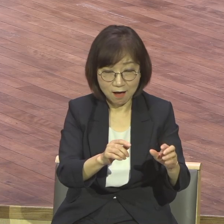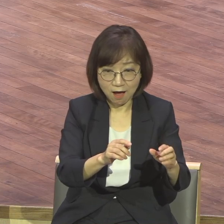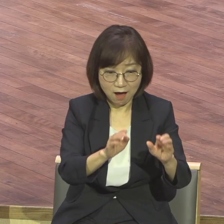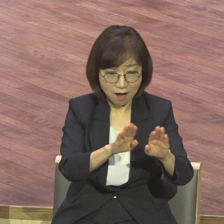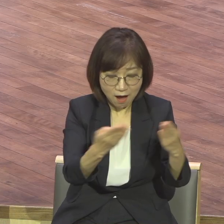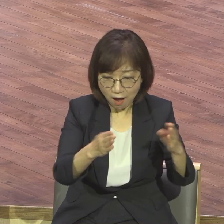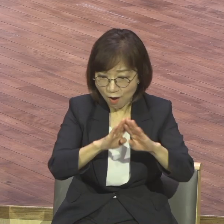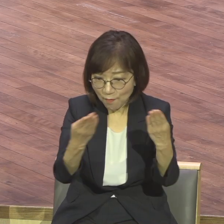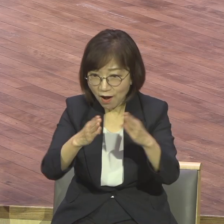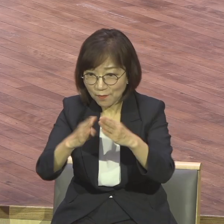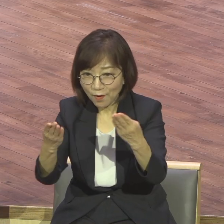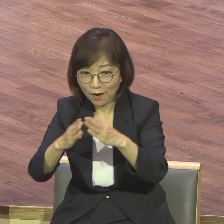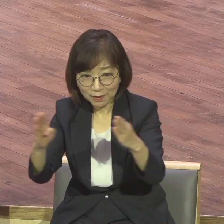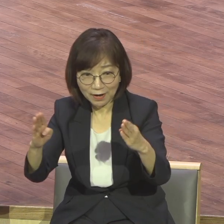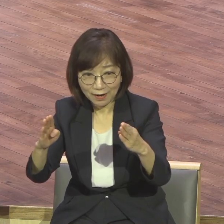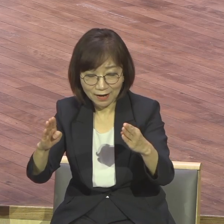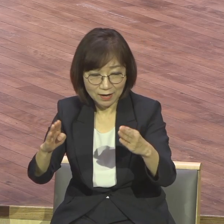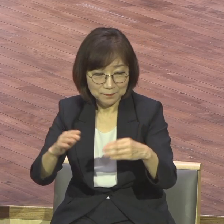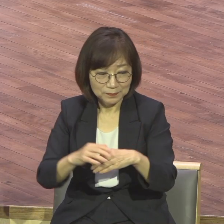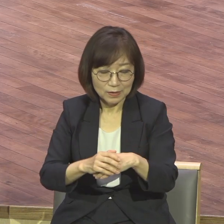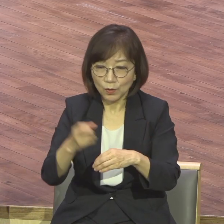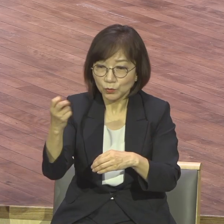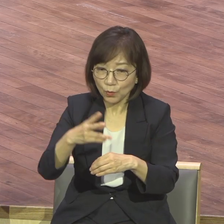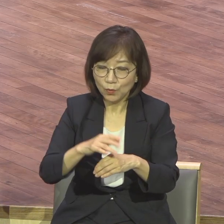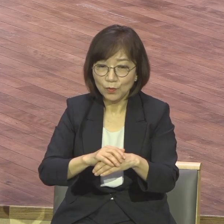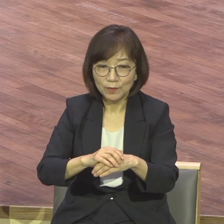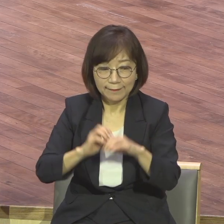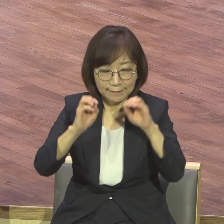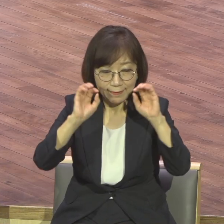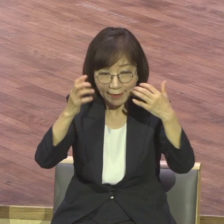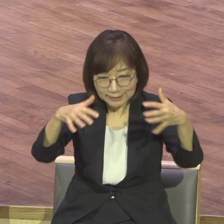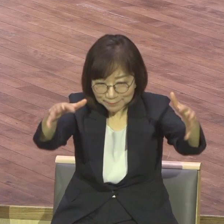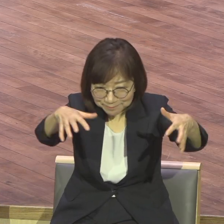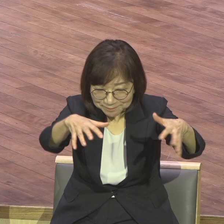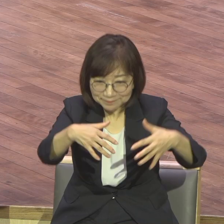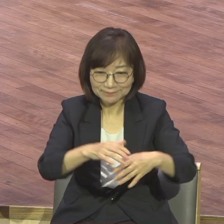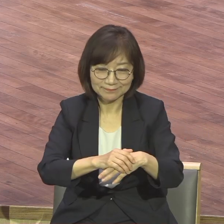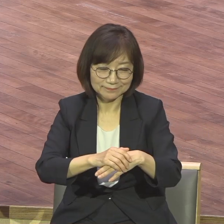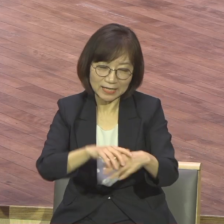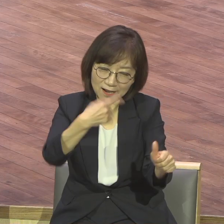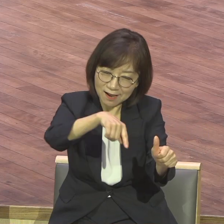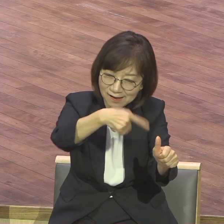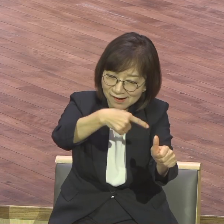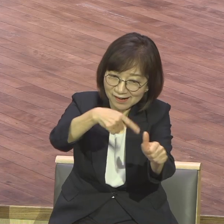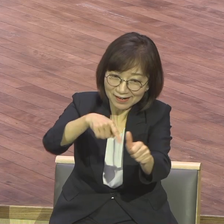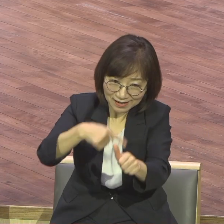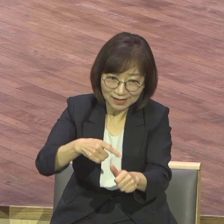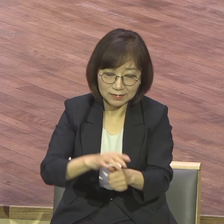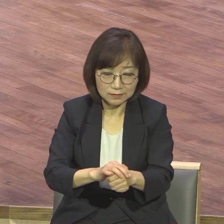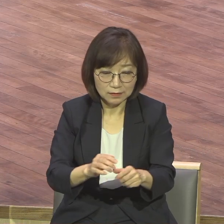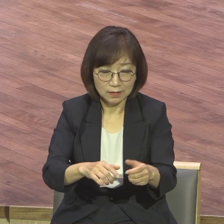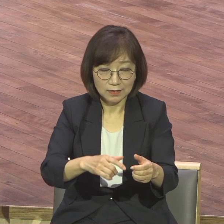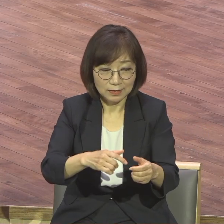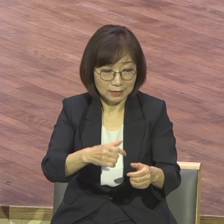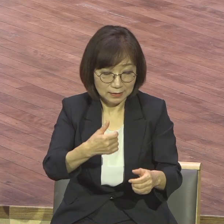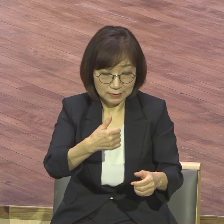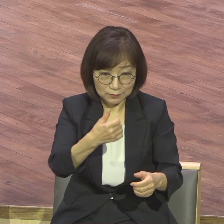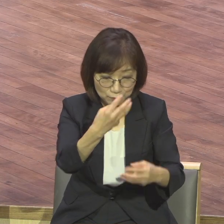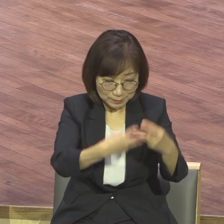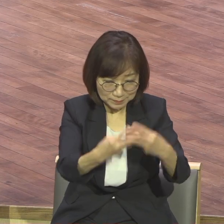3단학방 말씀 잘 가르쳐 또 주일학교 랩런트 위원회 하면서 잘 가르쳐서 계속 랩런트들에게 은약을